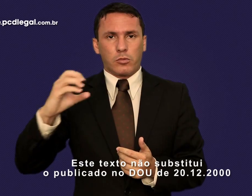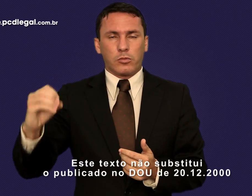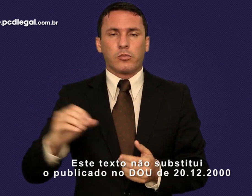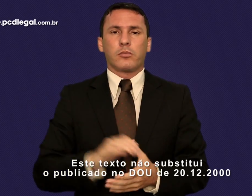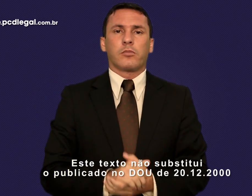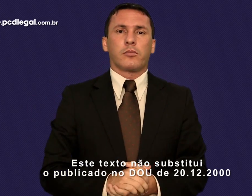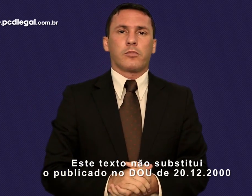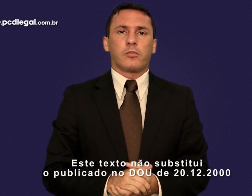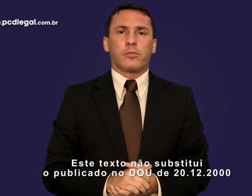Vitória.